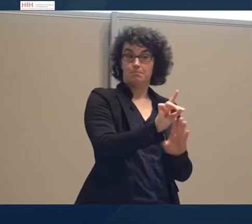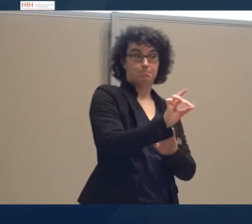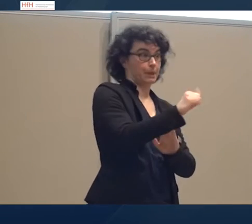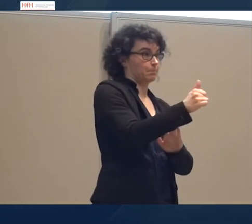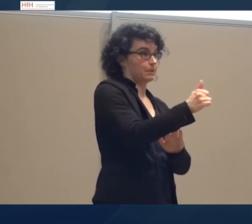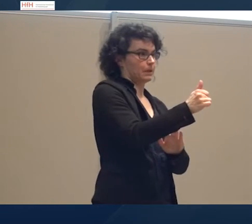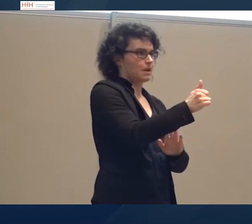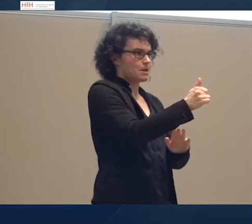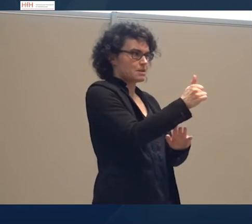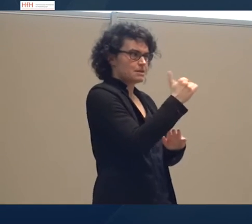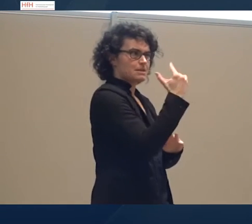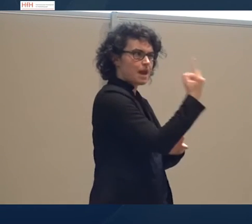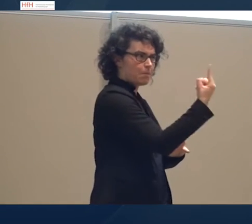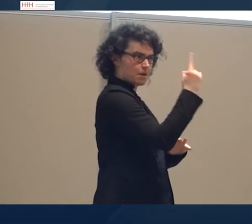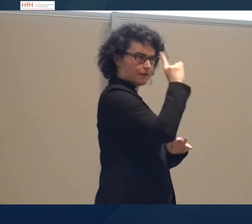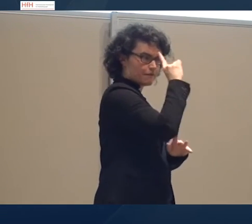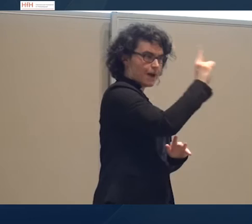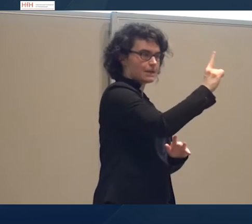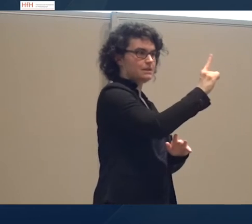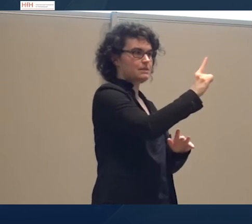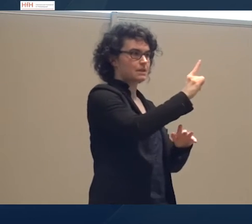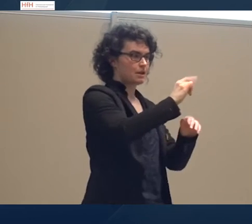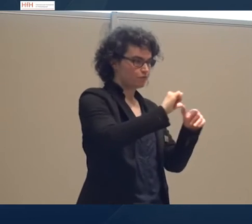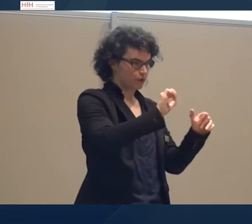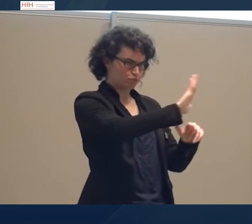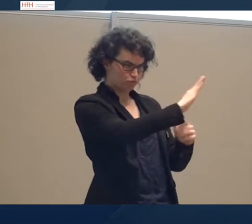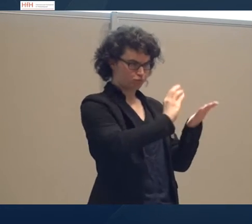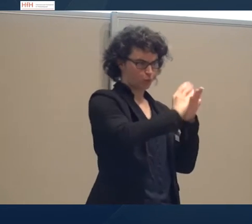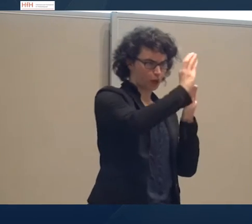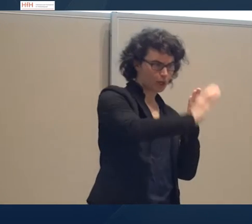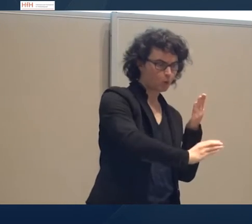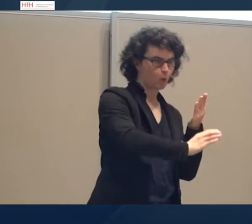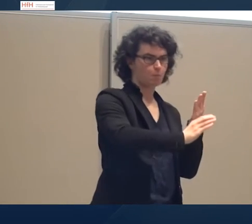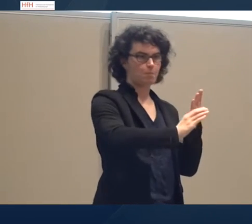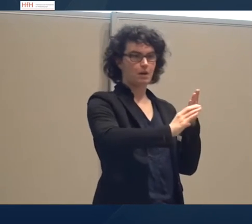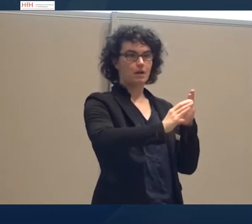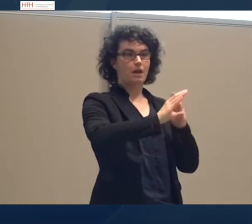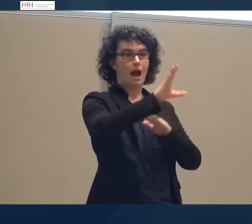zu wissen, wie ihr Curriculum, ihre Lernziele aussehen,